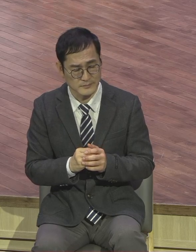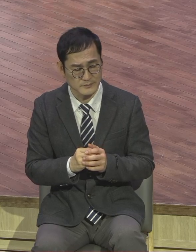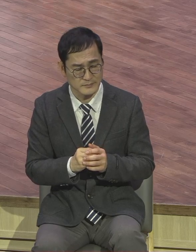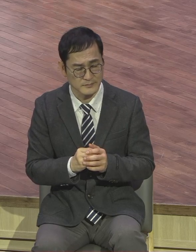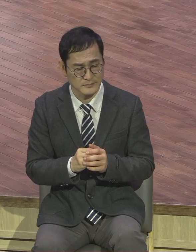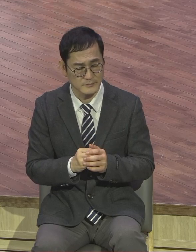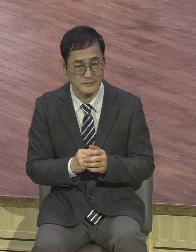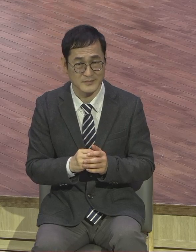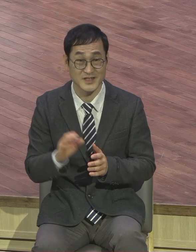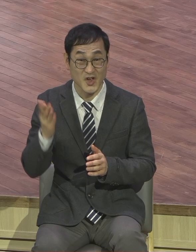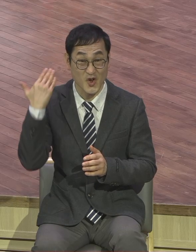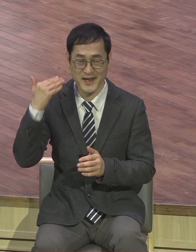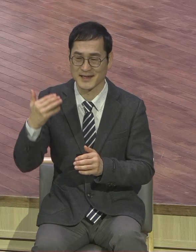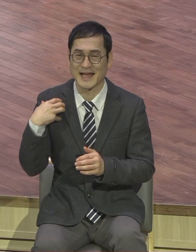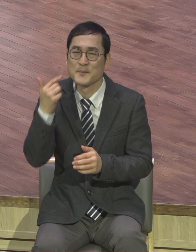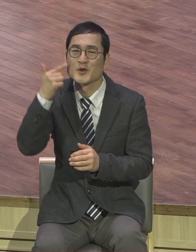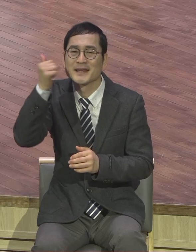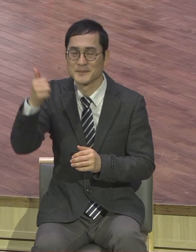따고 하셔가지고 첫 마디입니다.